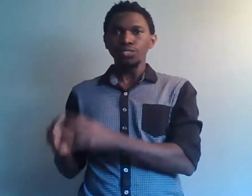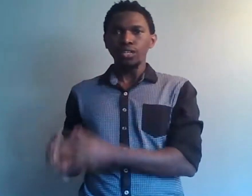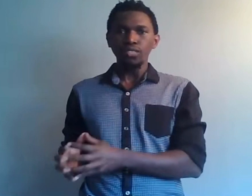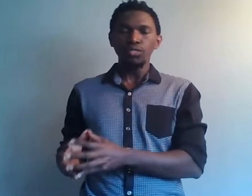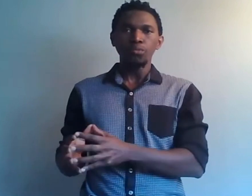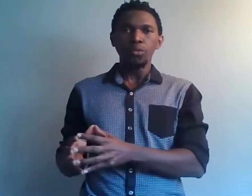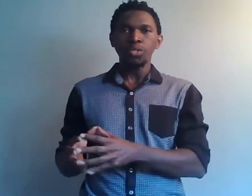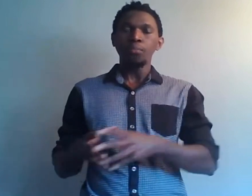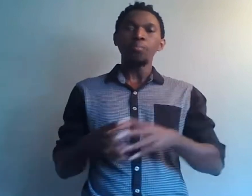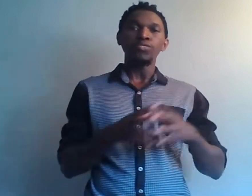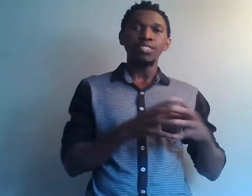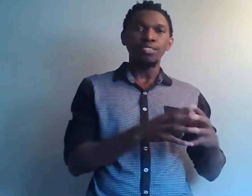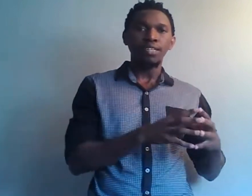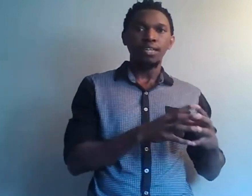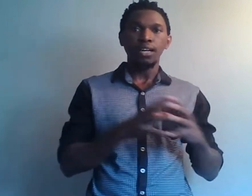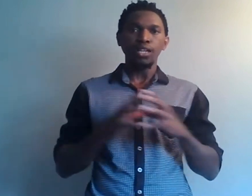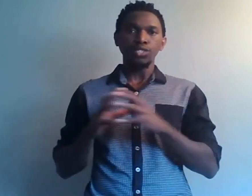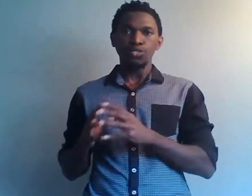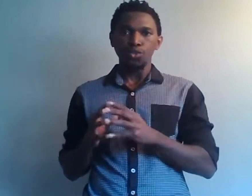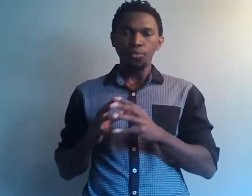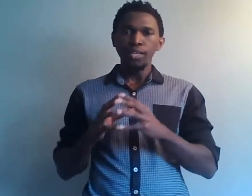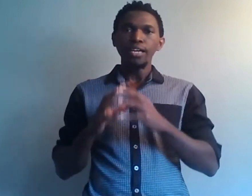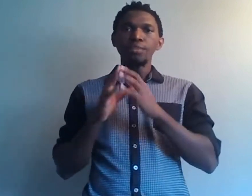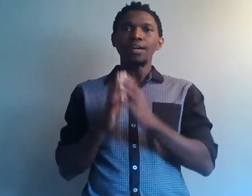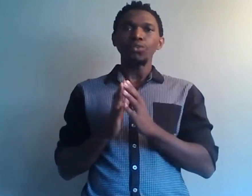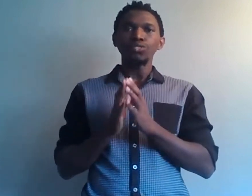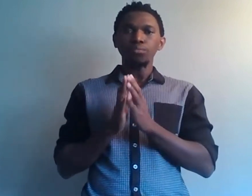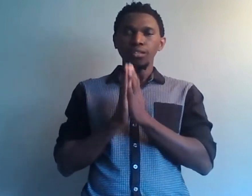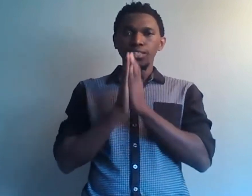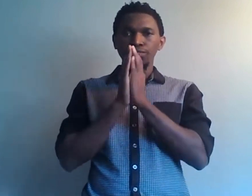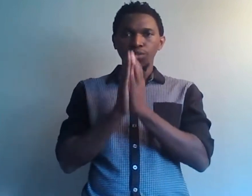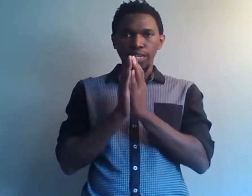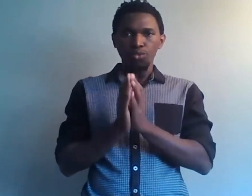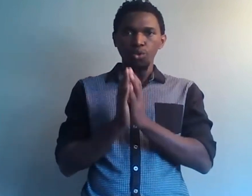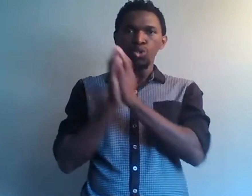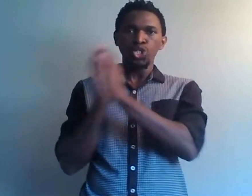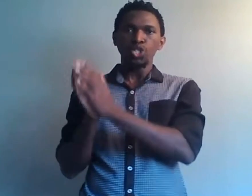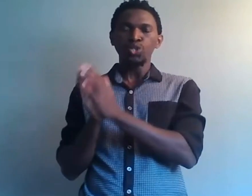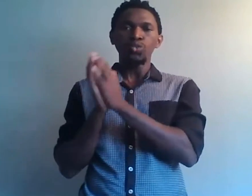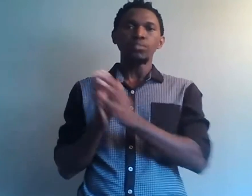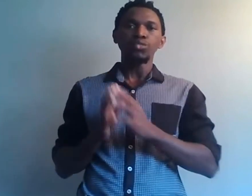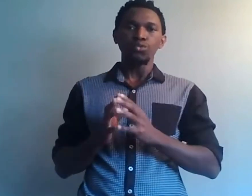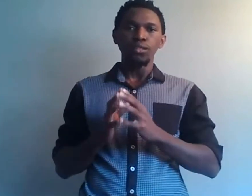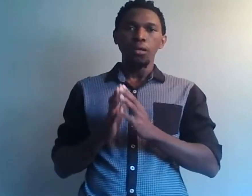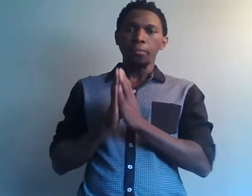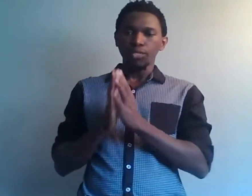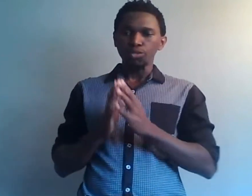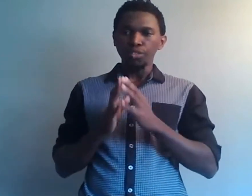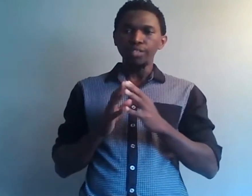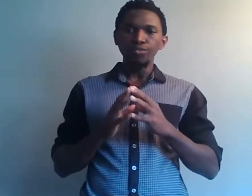est rentré dans une poche, c'est la même vitesse avec laquelle l'argent sort. Et malheureusement, il faudrait qu'on change nos habitudes. Parce que voyez-vous,